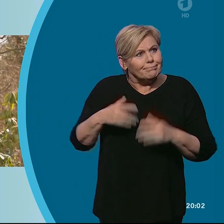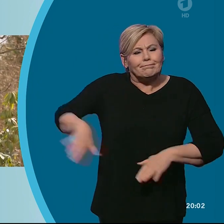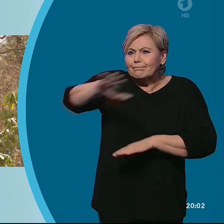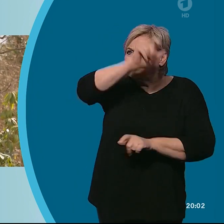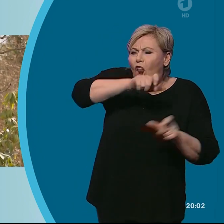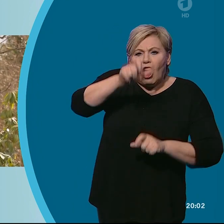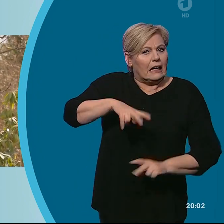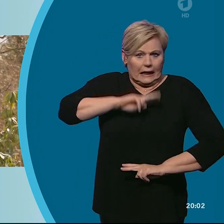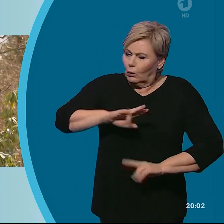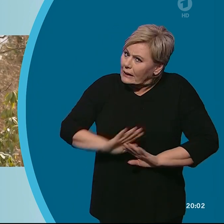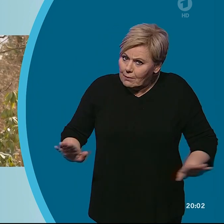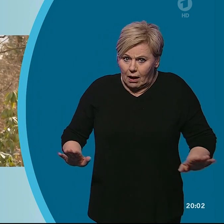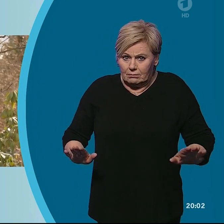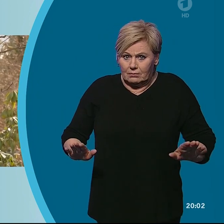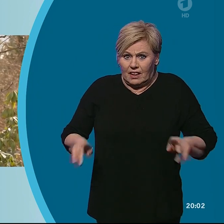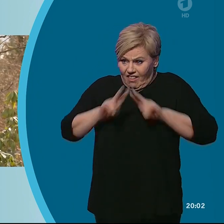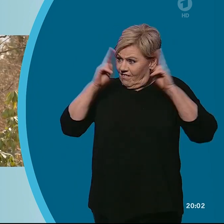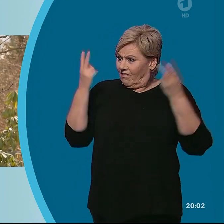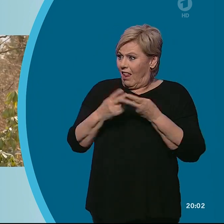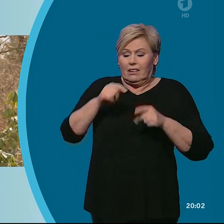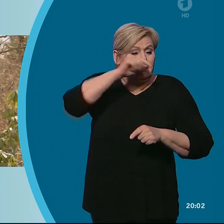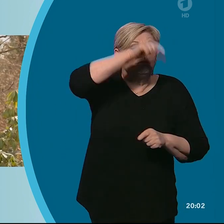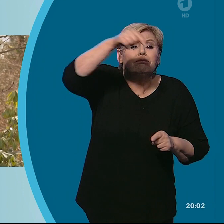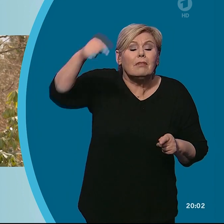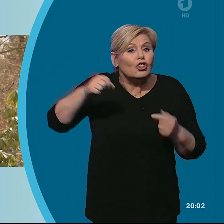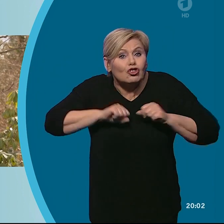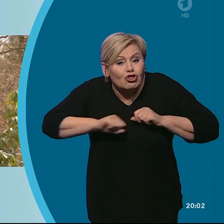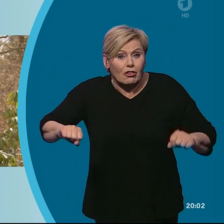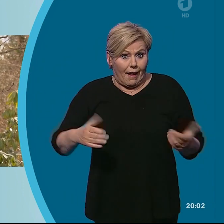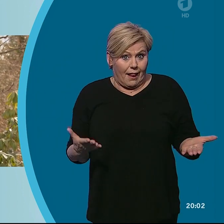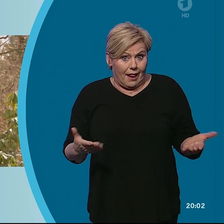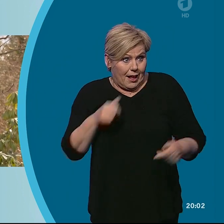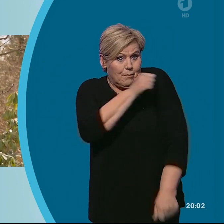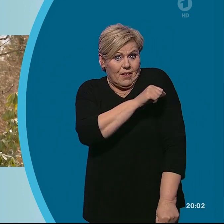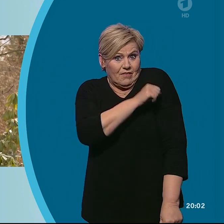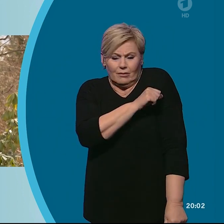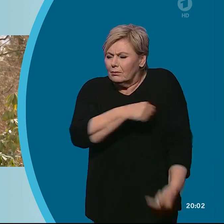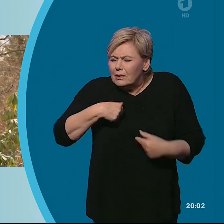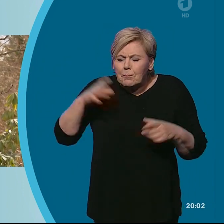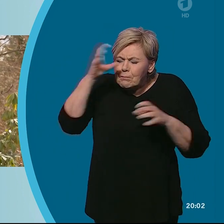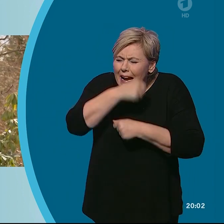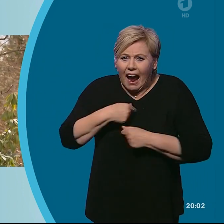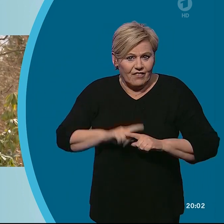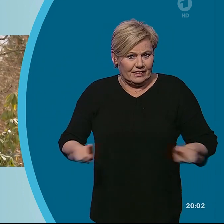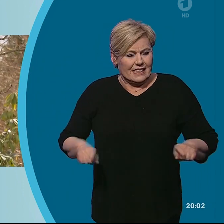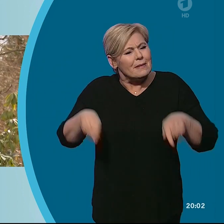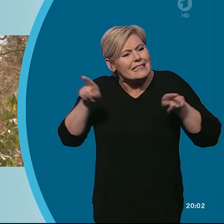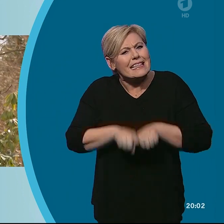Zumal in anderen Ländern der Welt einfach schneller geimpft wird. Für mich ist es unverständlich, dass wir immer wieder in dieselbe Diskussion kommen.